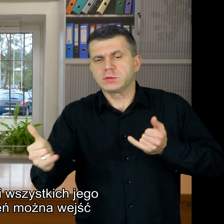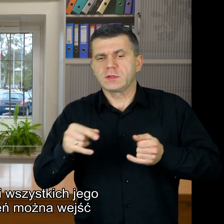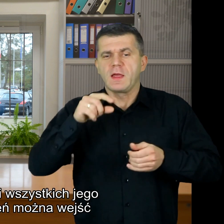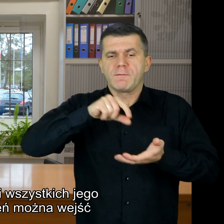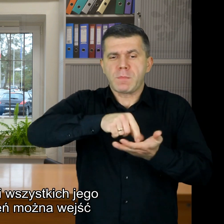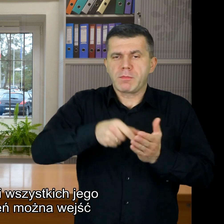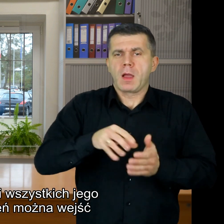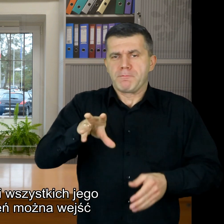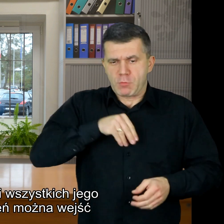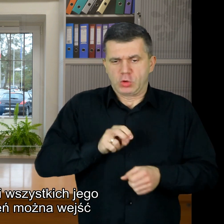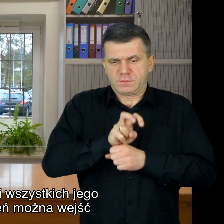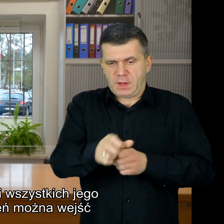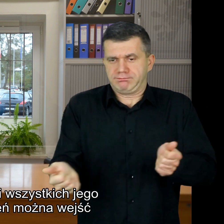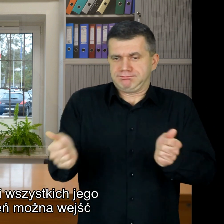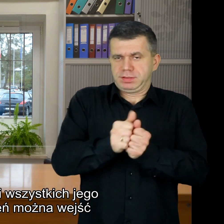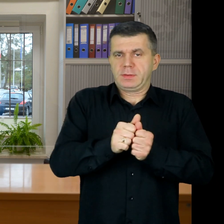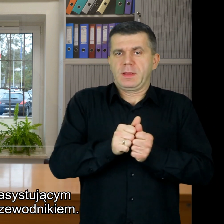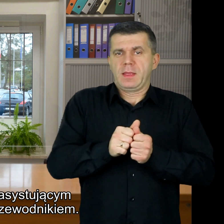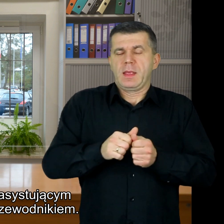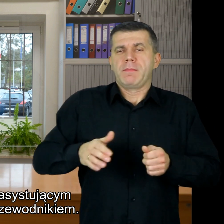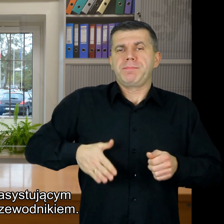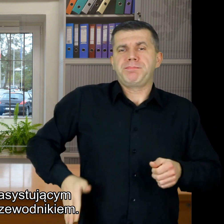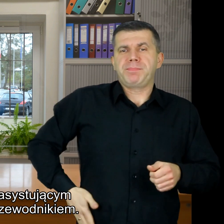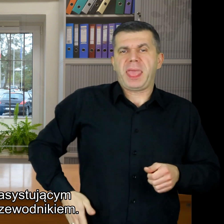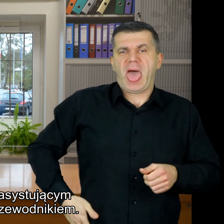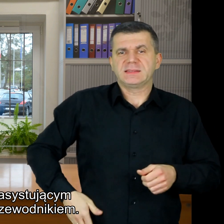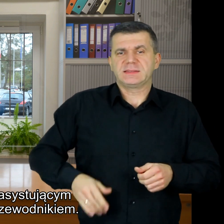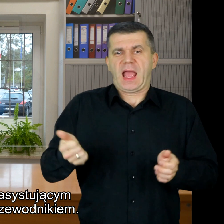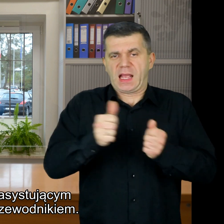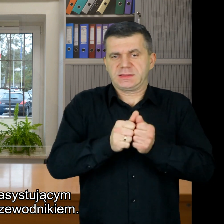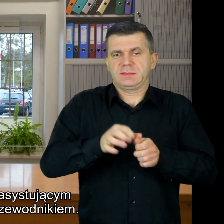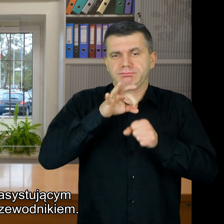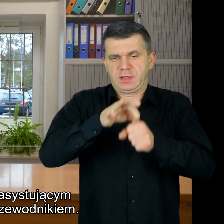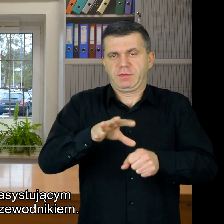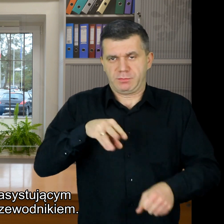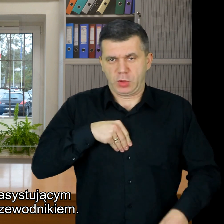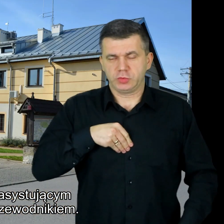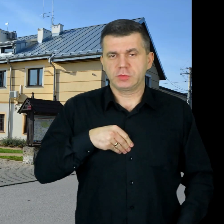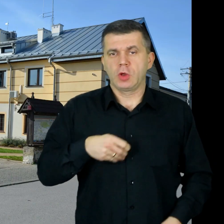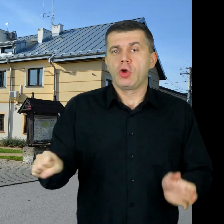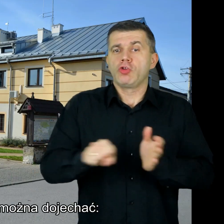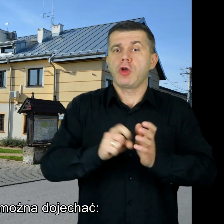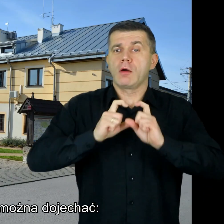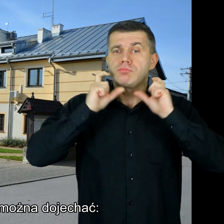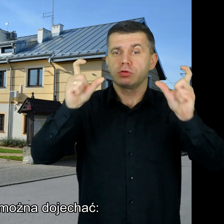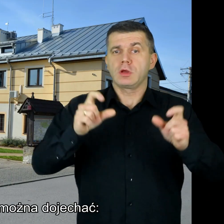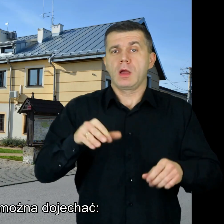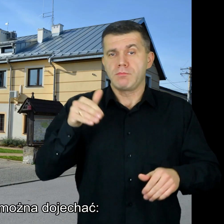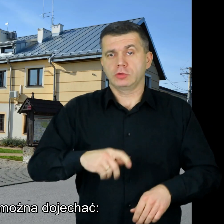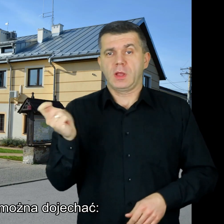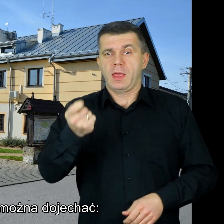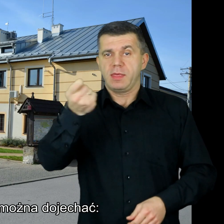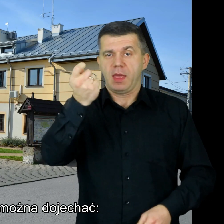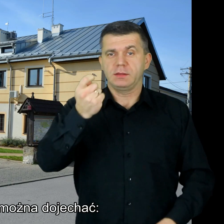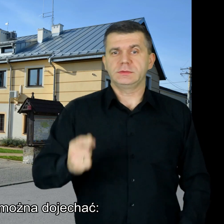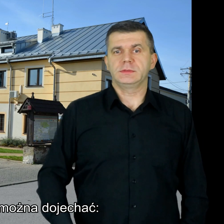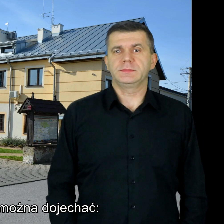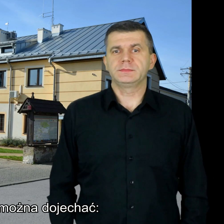wszystkich jego pomieszczeń można wejść z psem asystującym i psem przewodnikiem Do budynku można dojechać